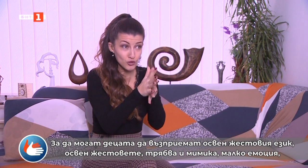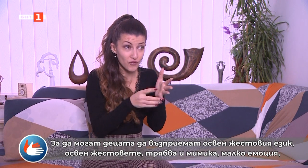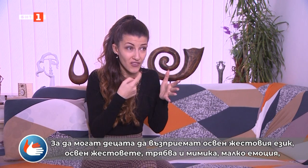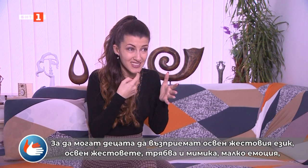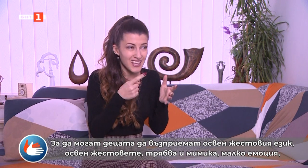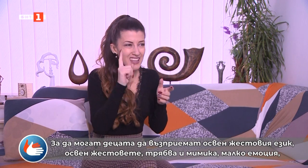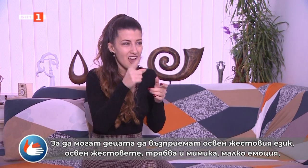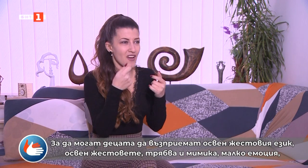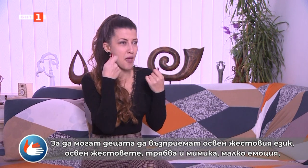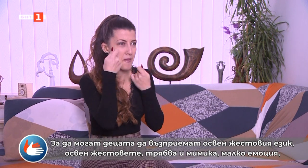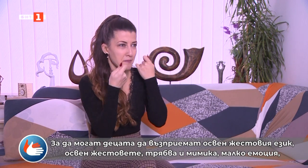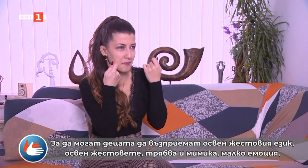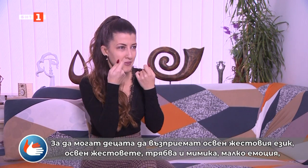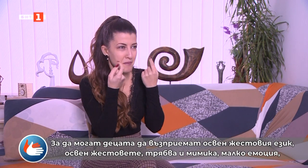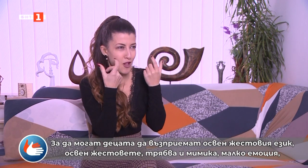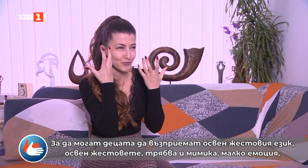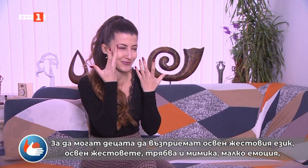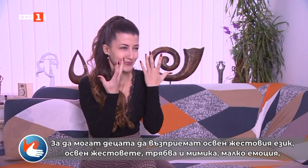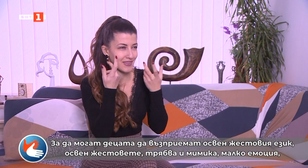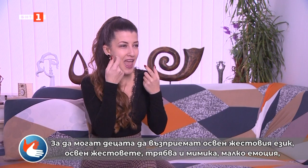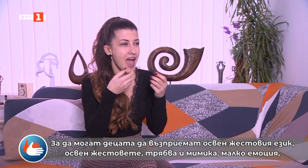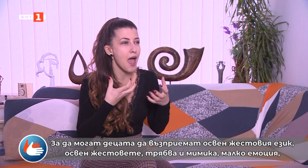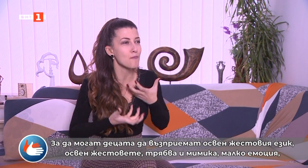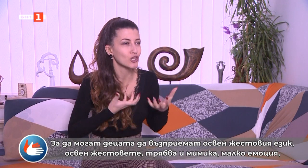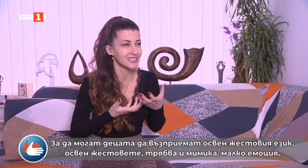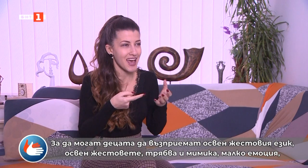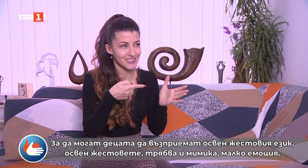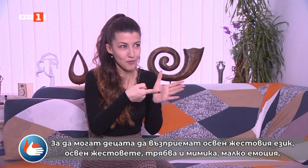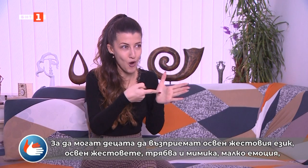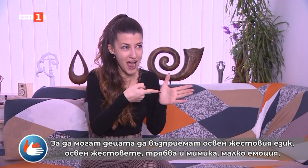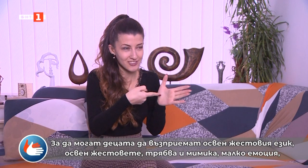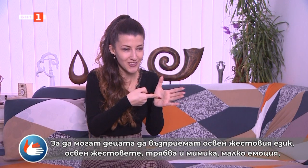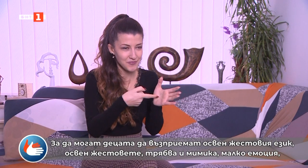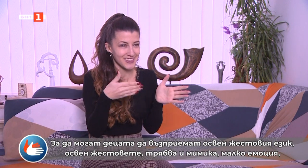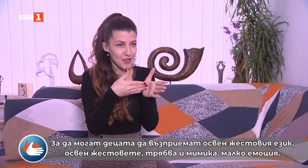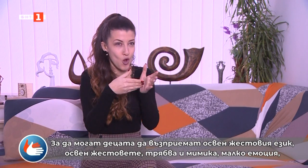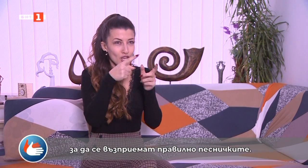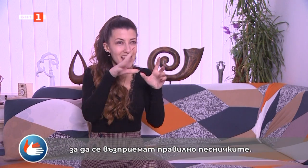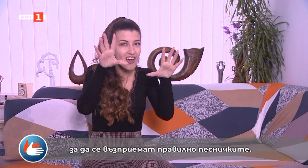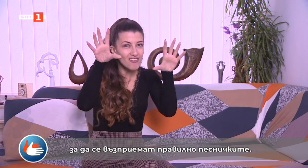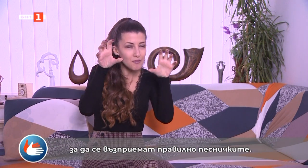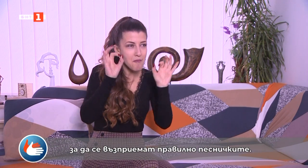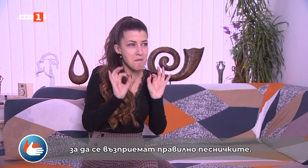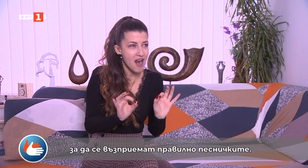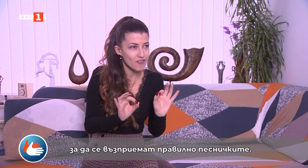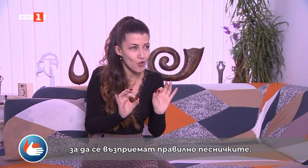жестовете, трябва и мимика. Малко емоция. За да се възприемат правилно